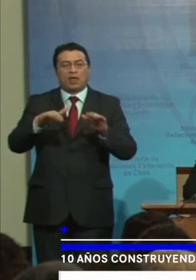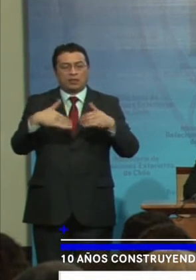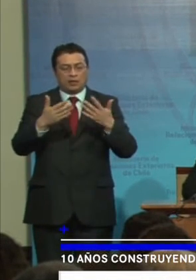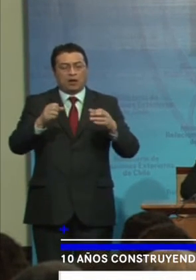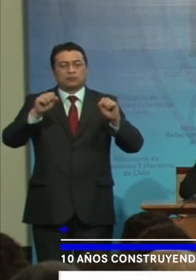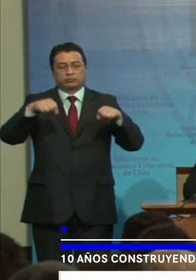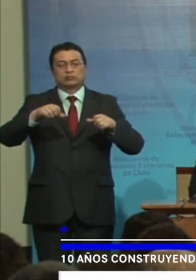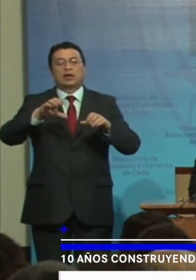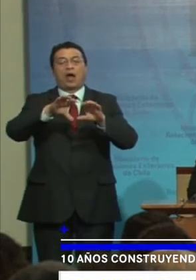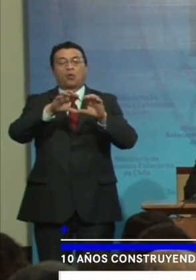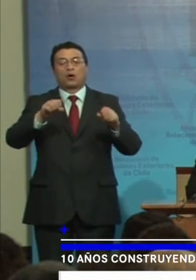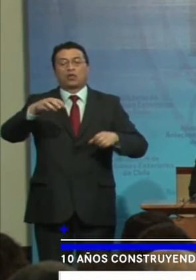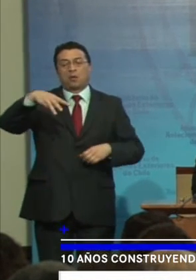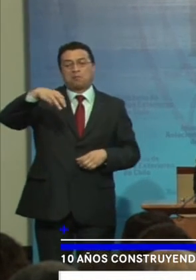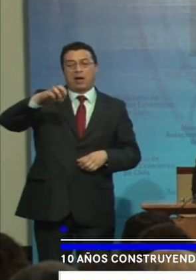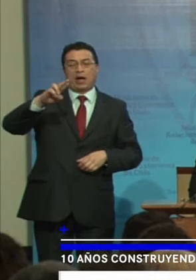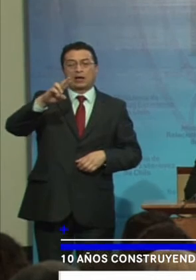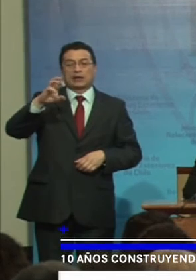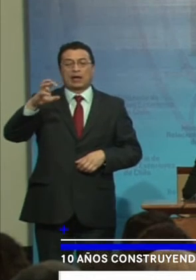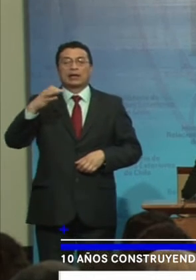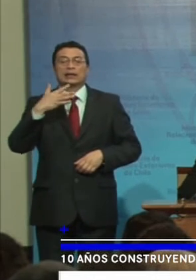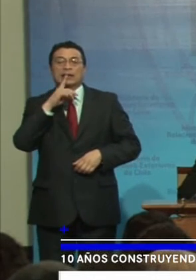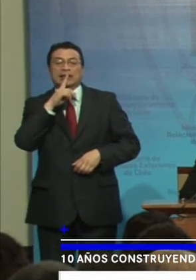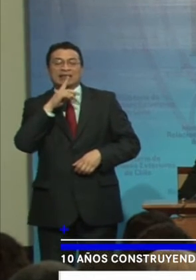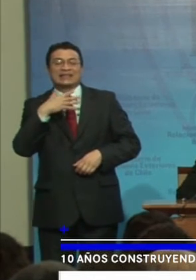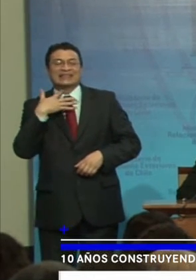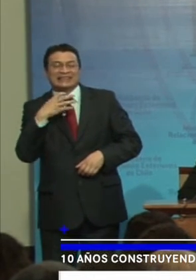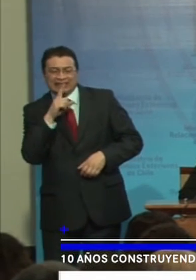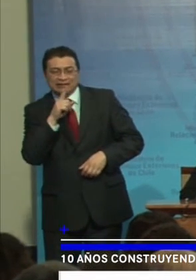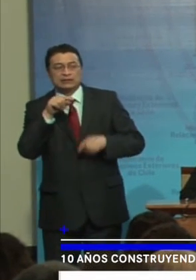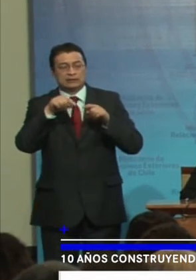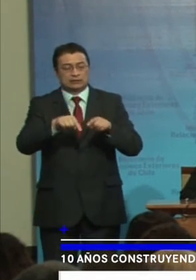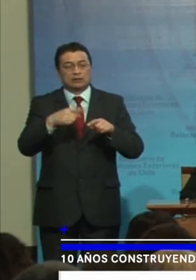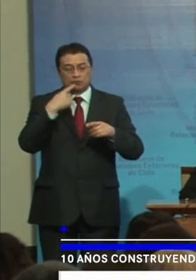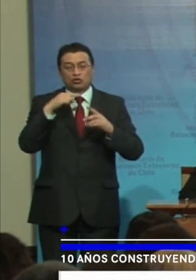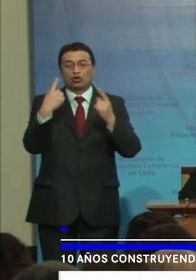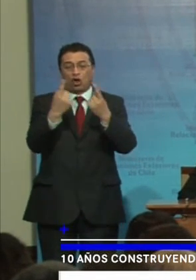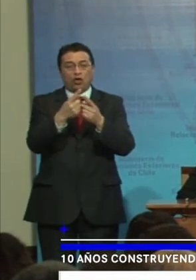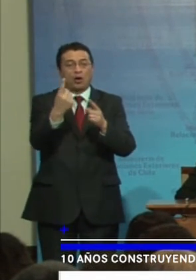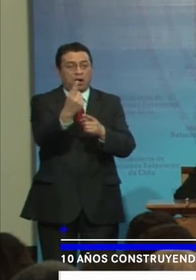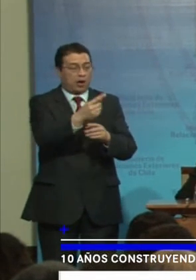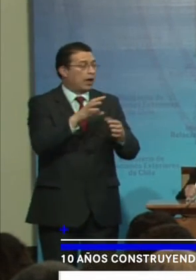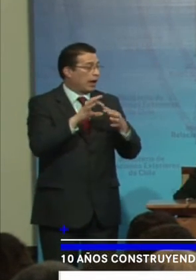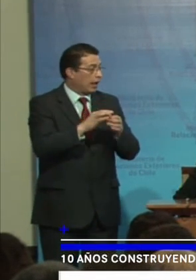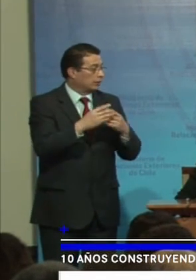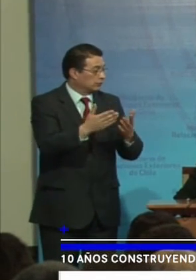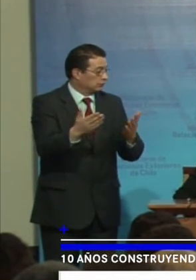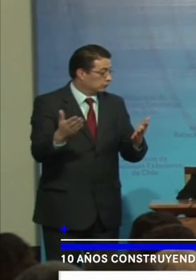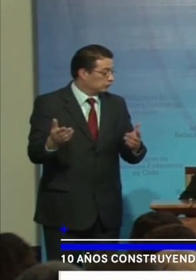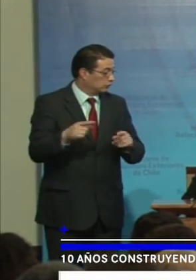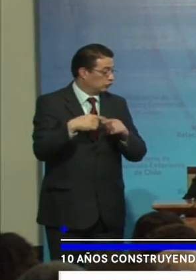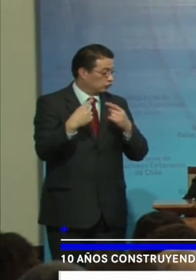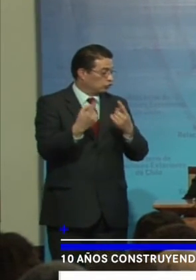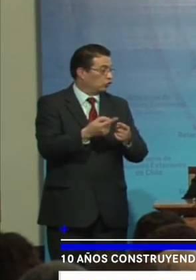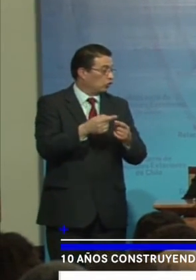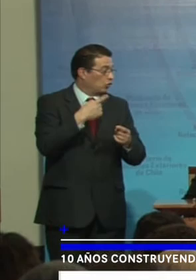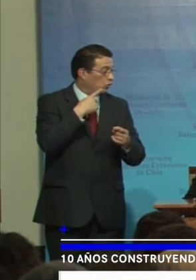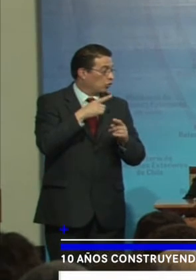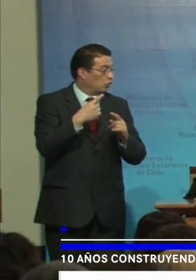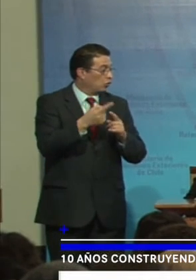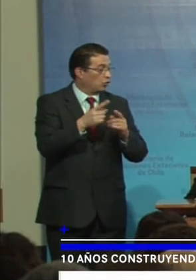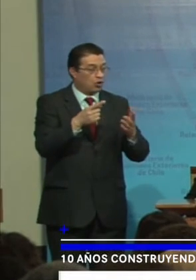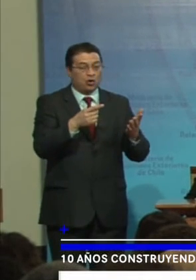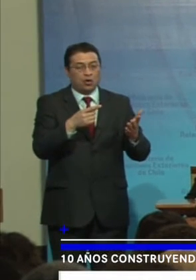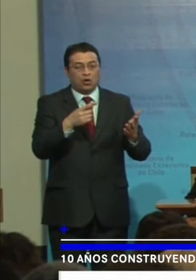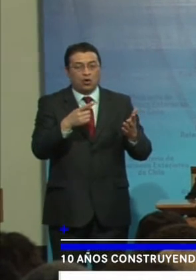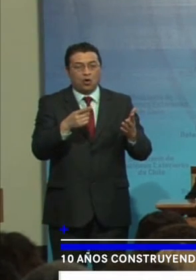Al tratado de Marrakech Felicitar A todas las organizaciones Que participaron Riadis También estuvo Al lado De la ULAC Y del nivel De